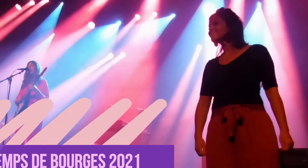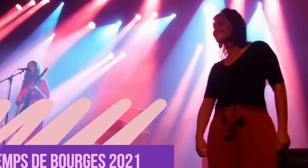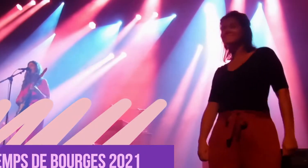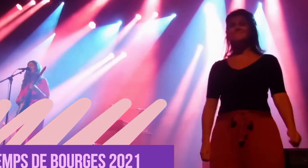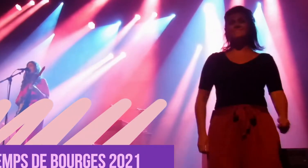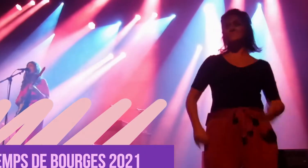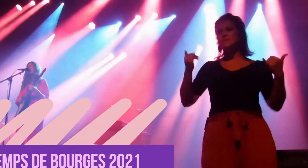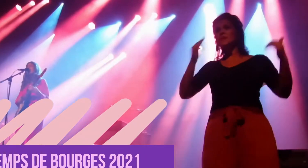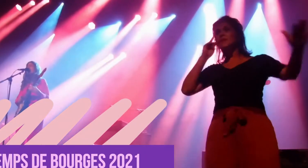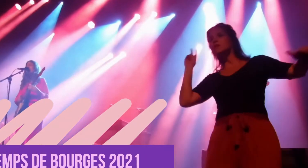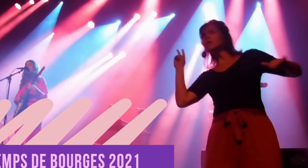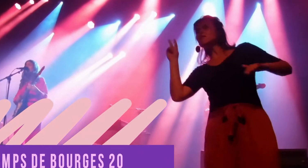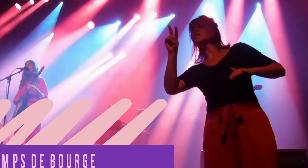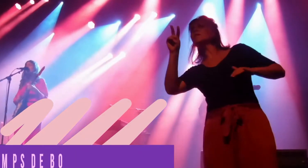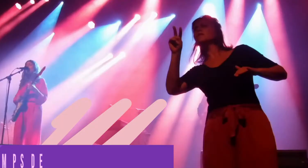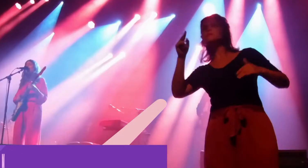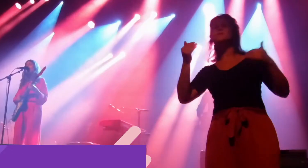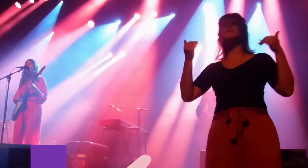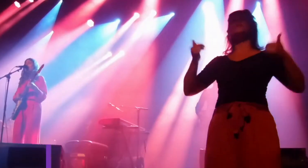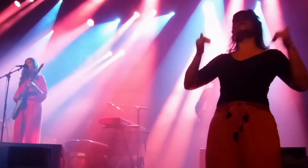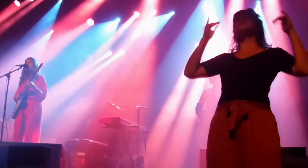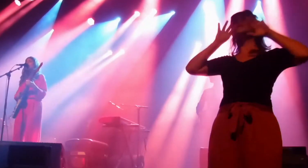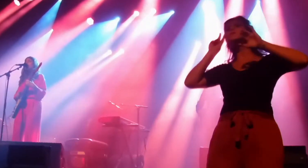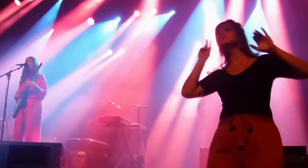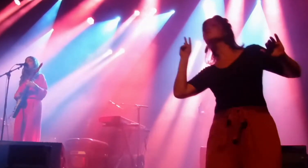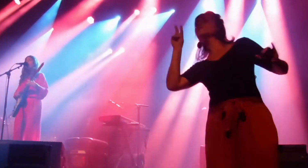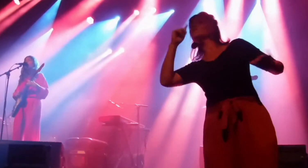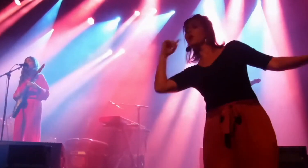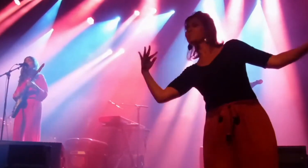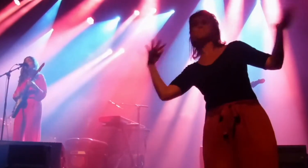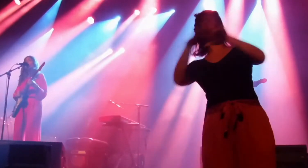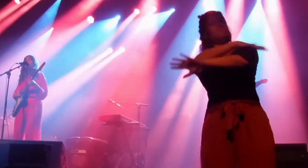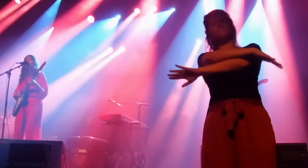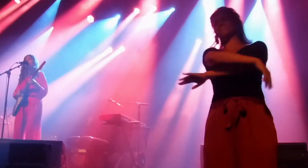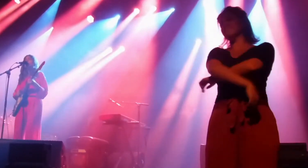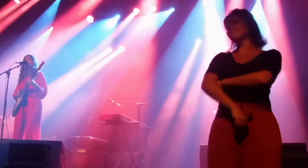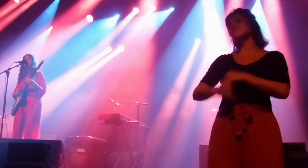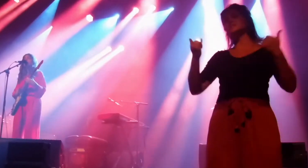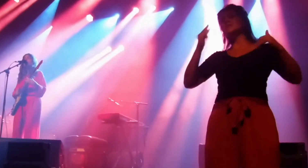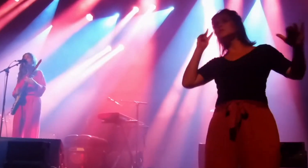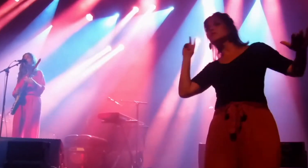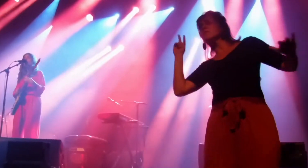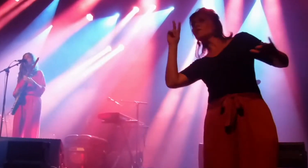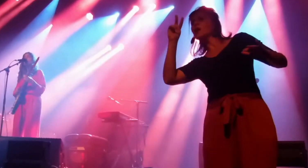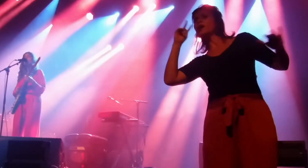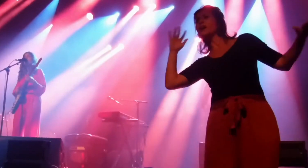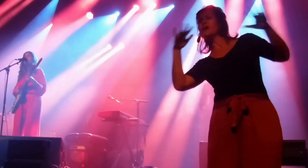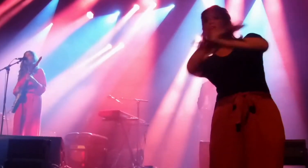D'ici on ne voit, d'ici on ne voit, d'ici on ne voit rien